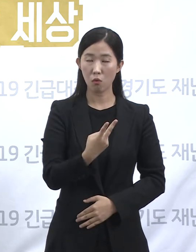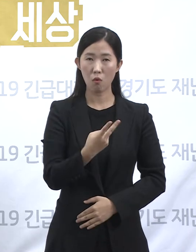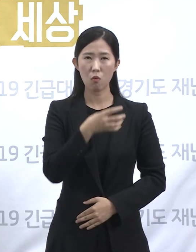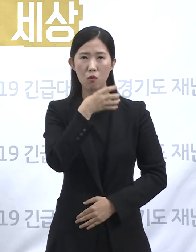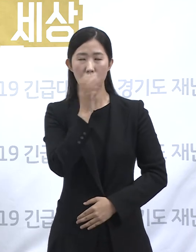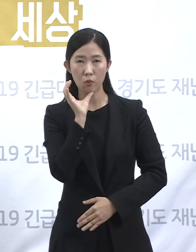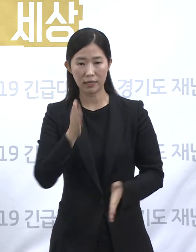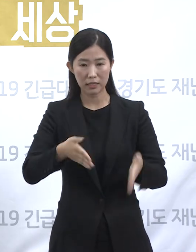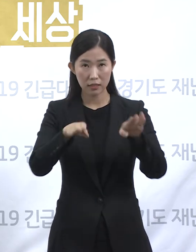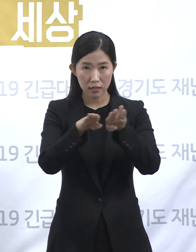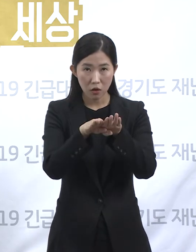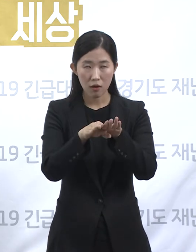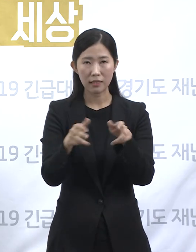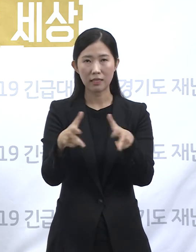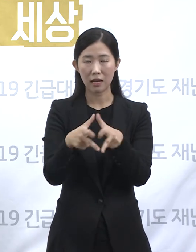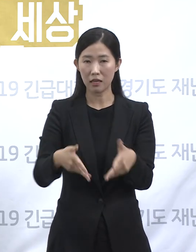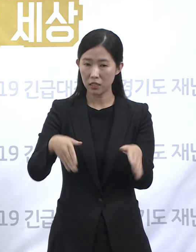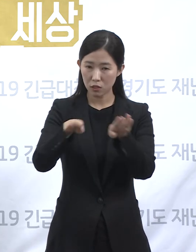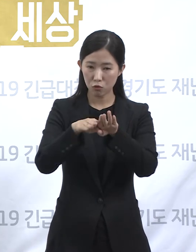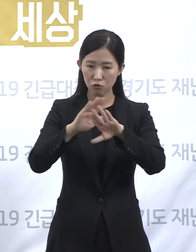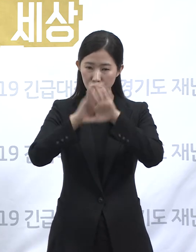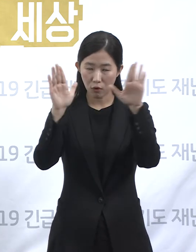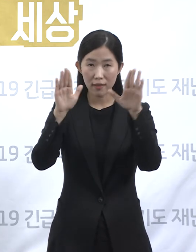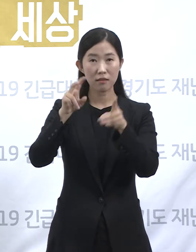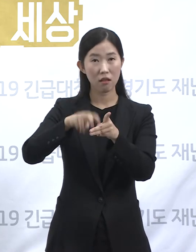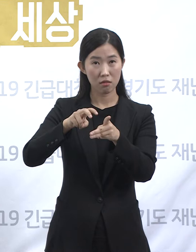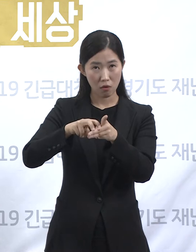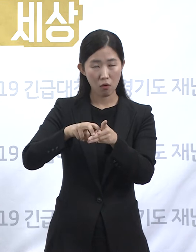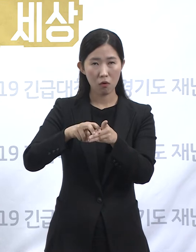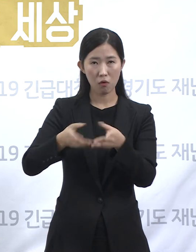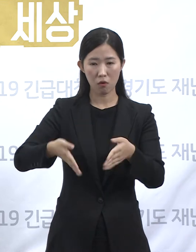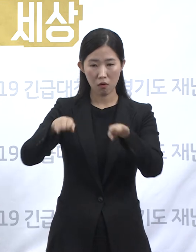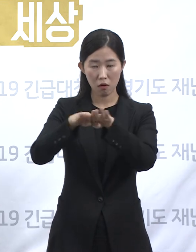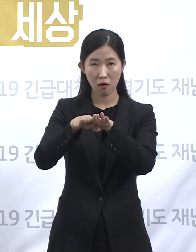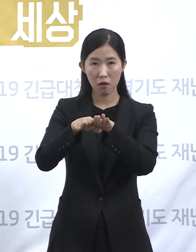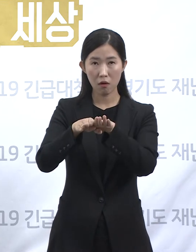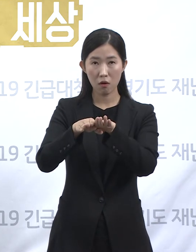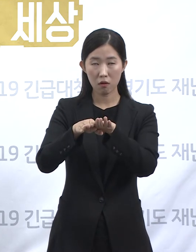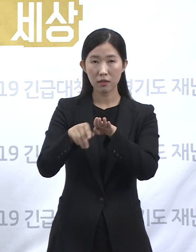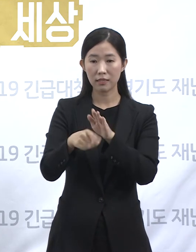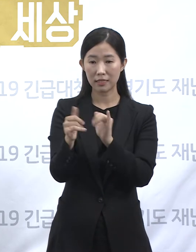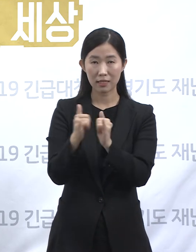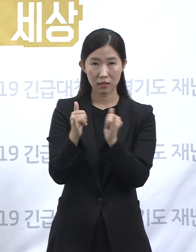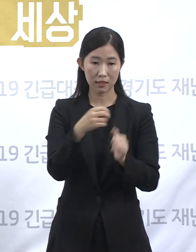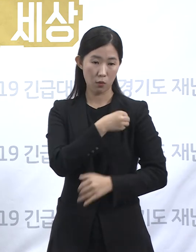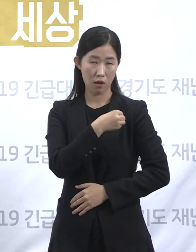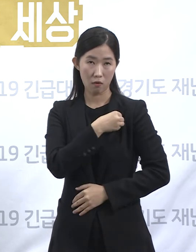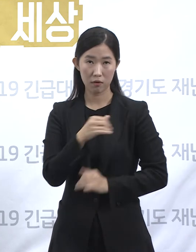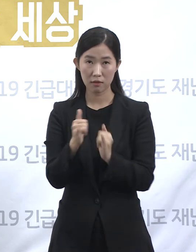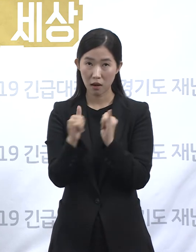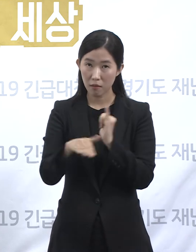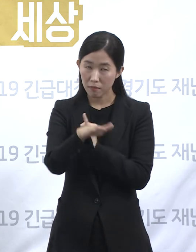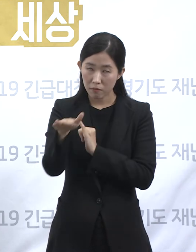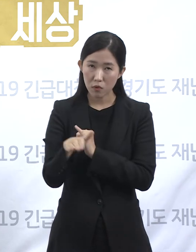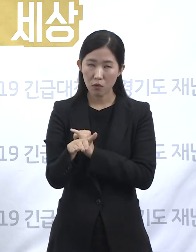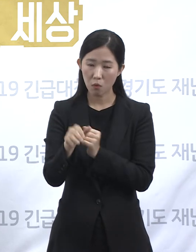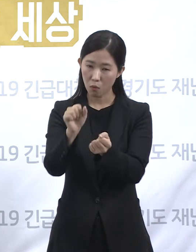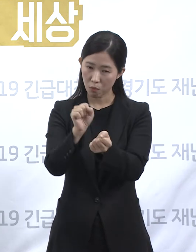장애인시설, 주간보호센터 등의 입소자, 이용자 중에서 진단된 사람들의 숫자는 합치면